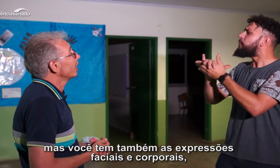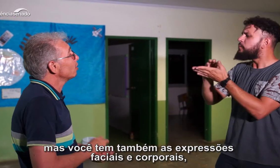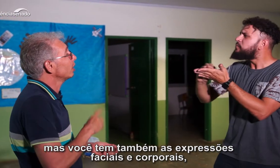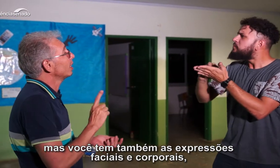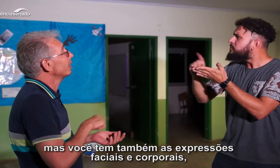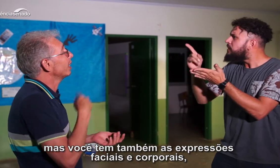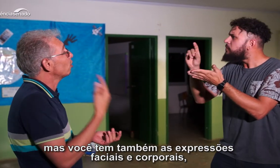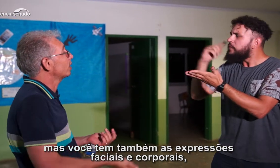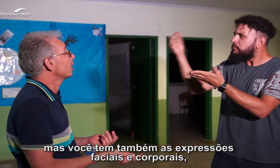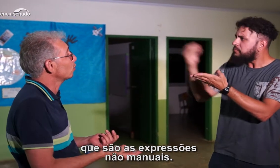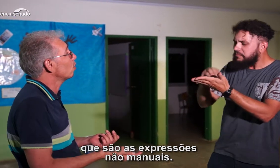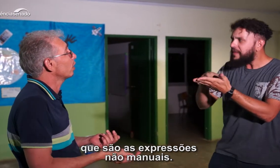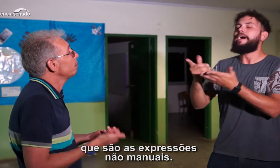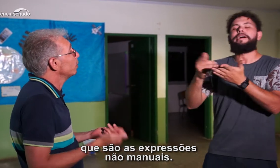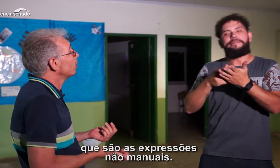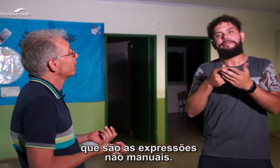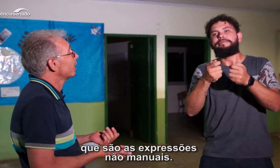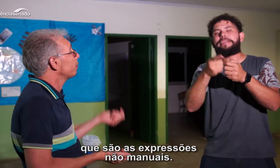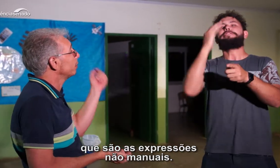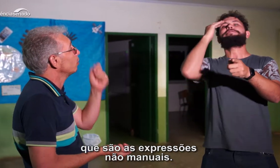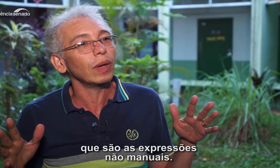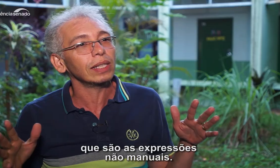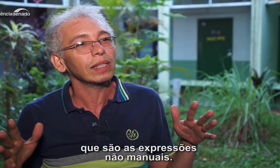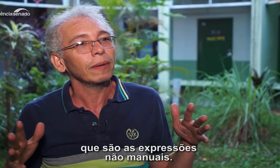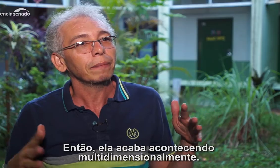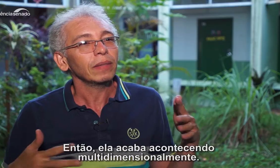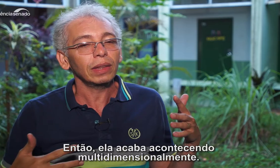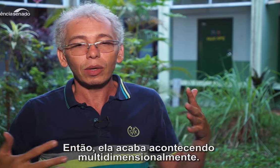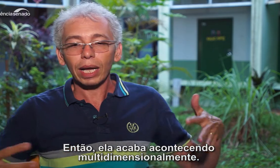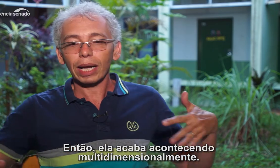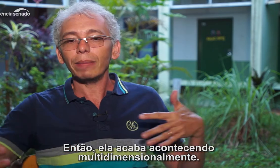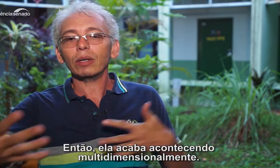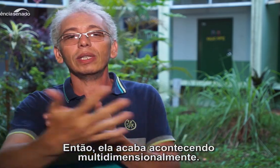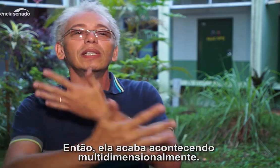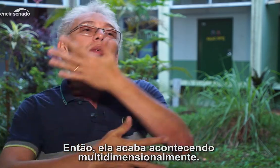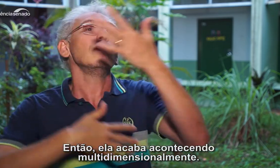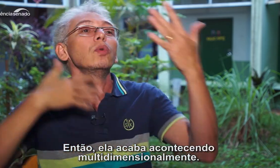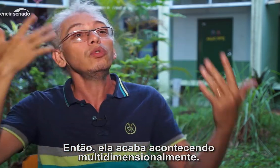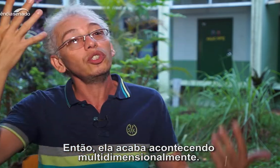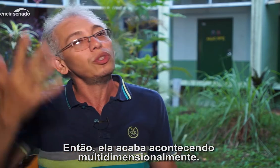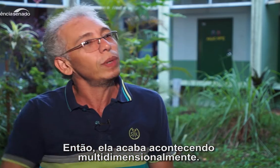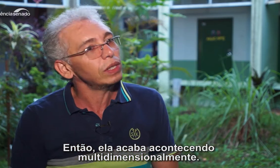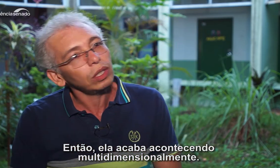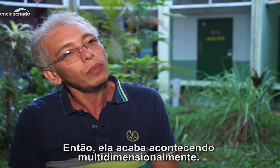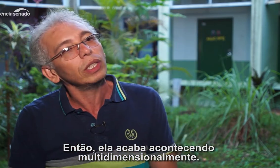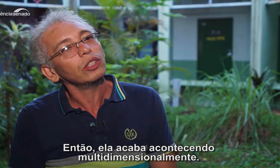parciais e corporais, que são as expressões não manuais. Então, acaba acontecendo multidimensionalmente.